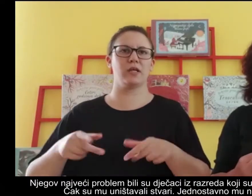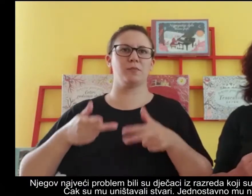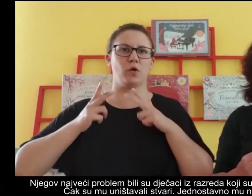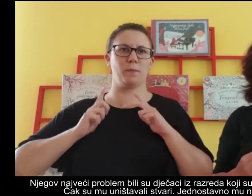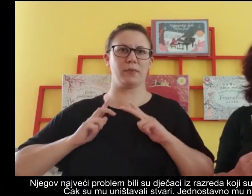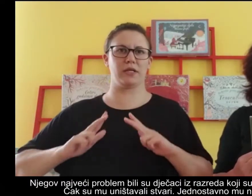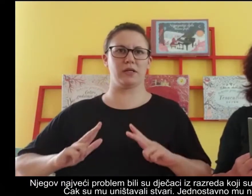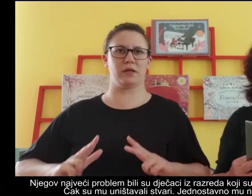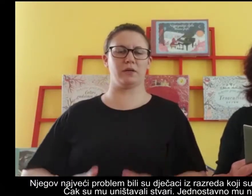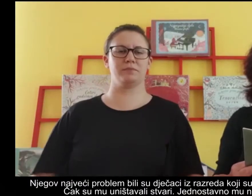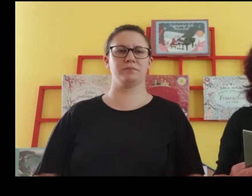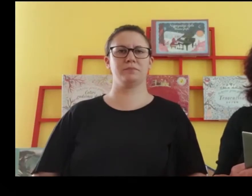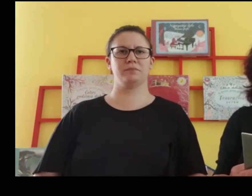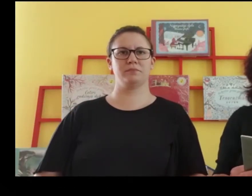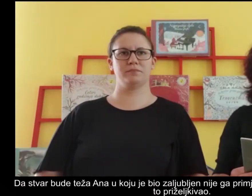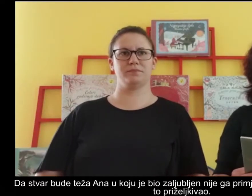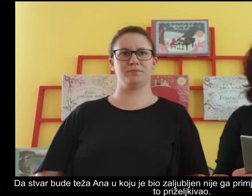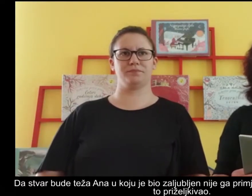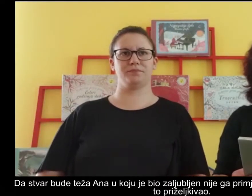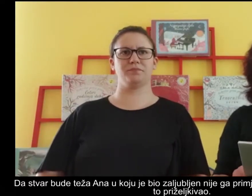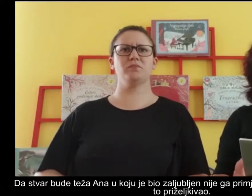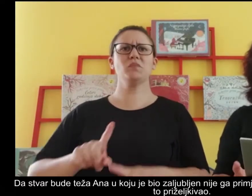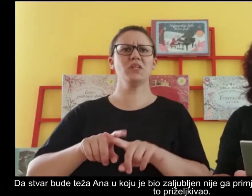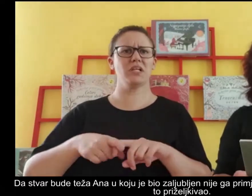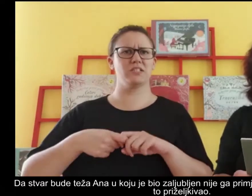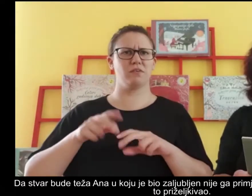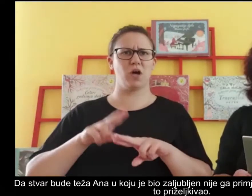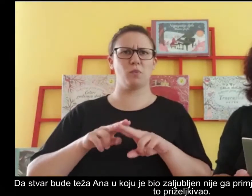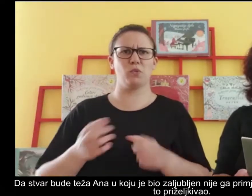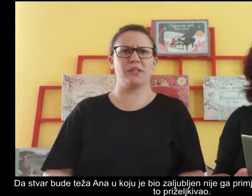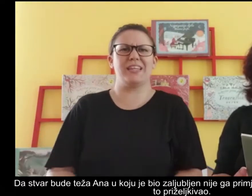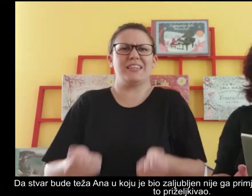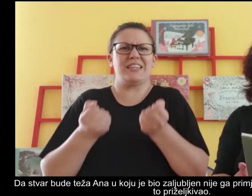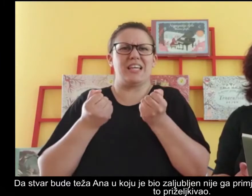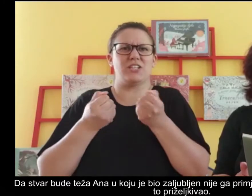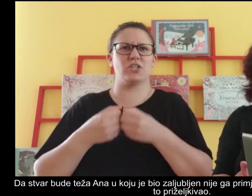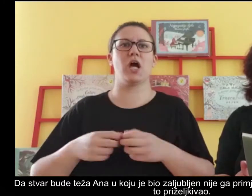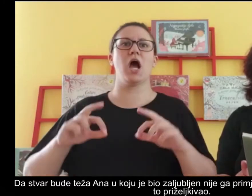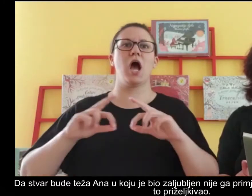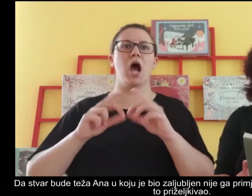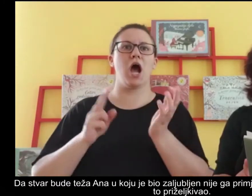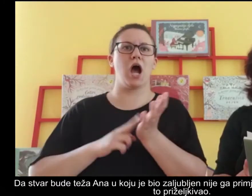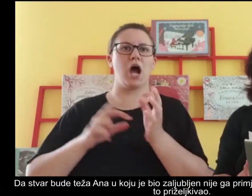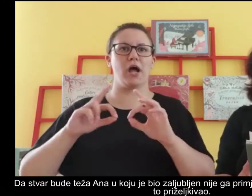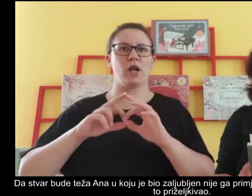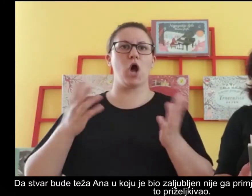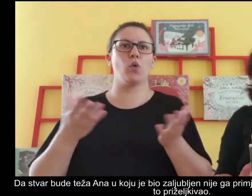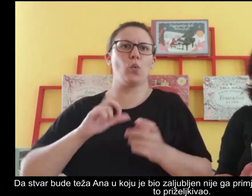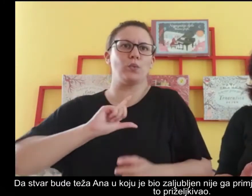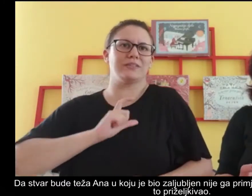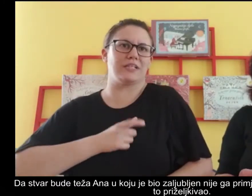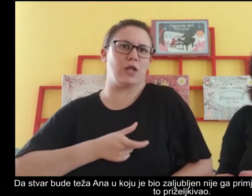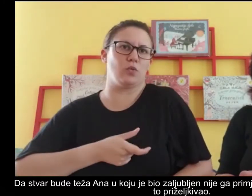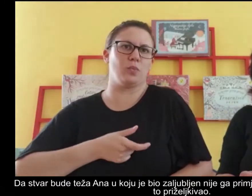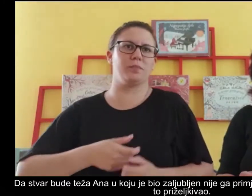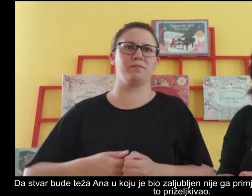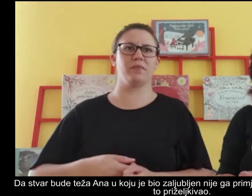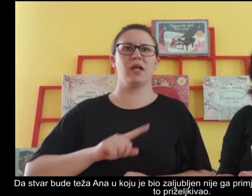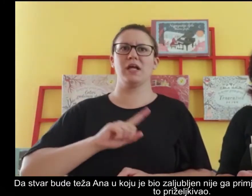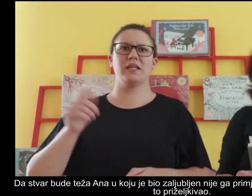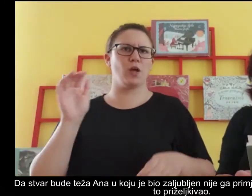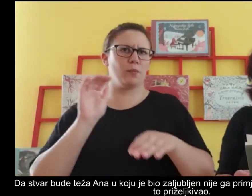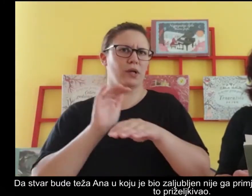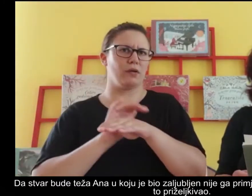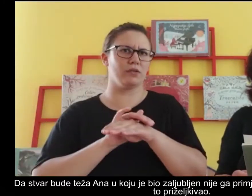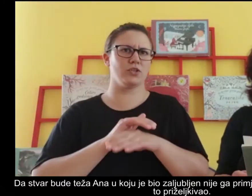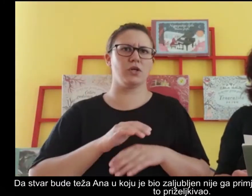dali mira. Da stvar bude teža, Ana u koju je bio zaljubljen nije